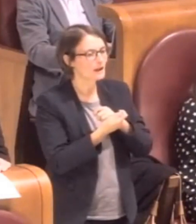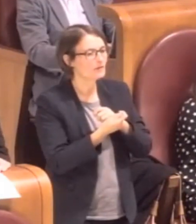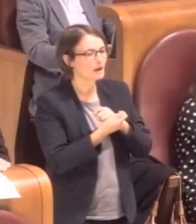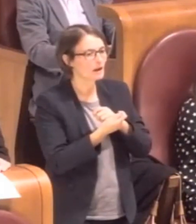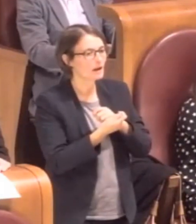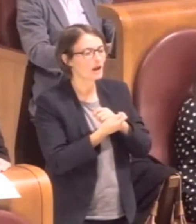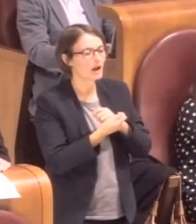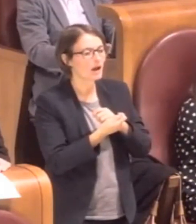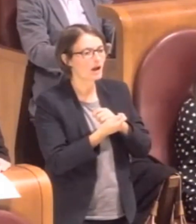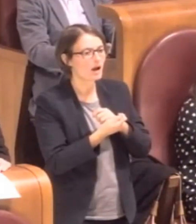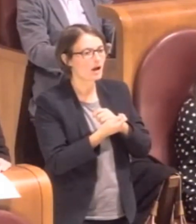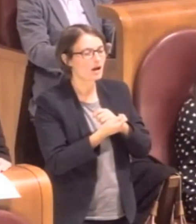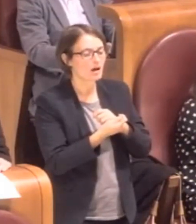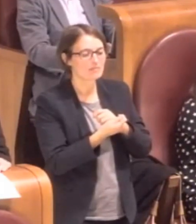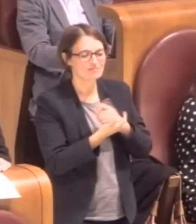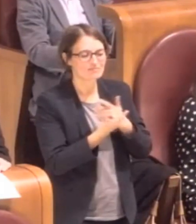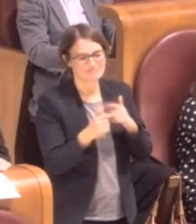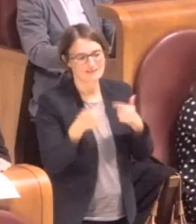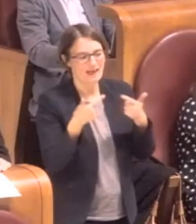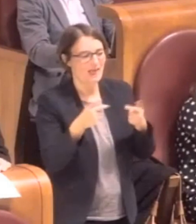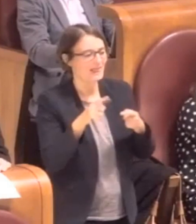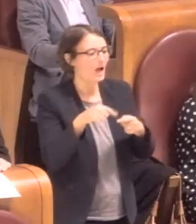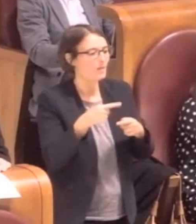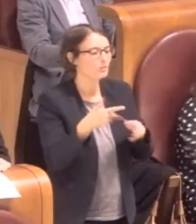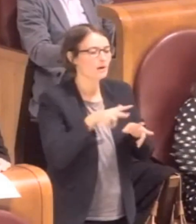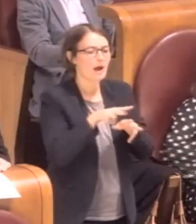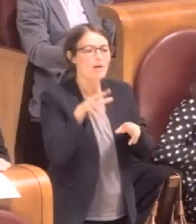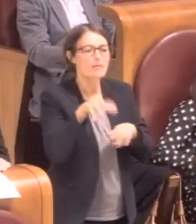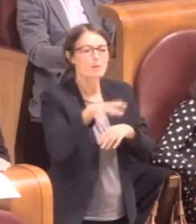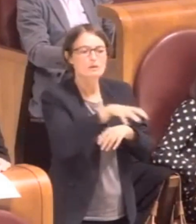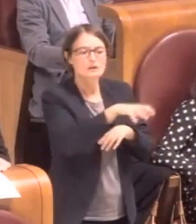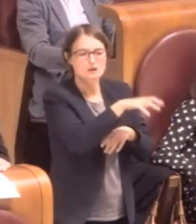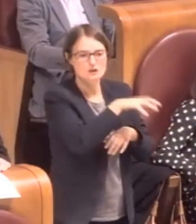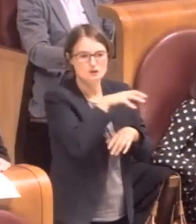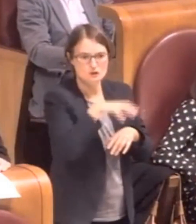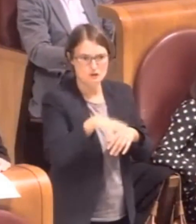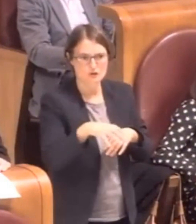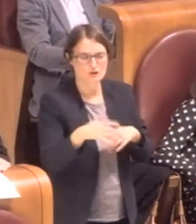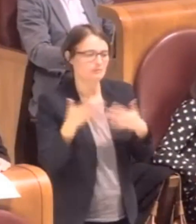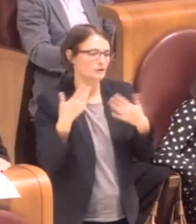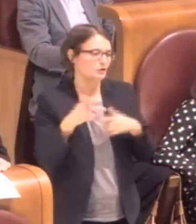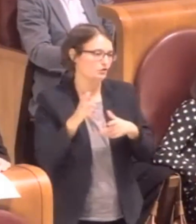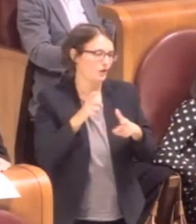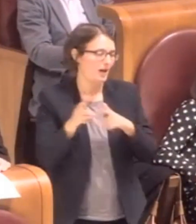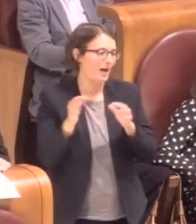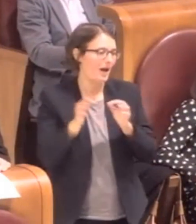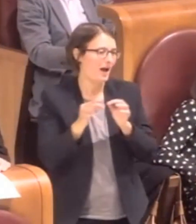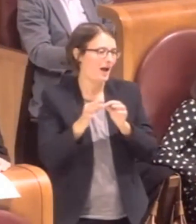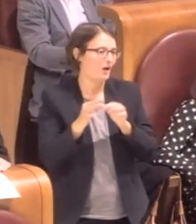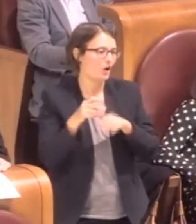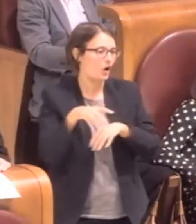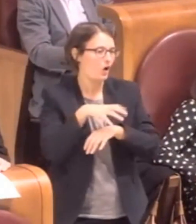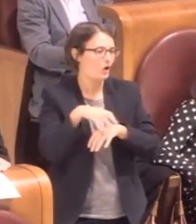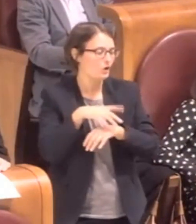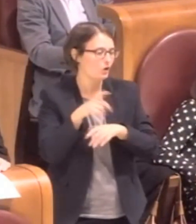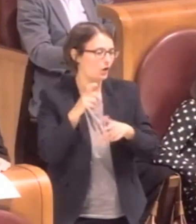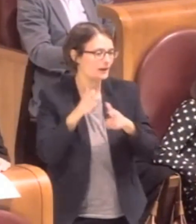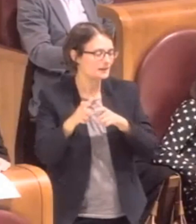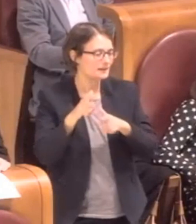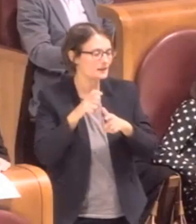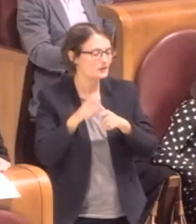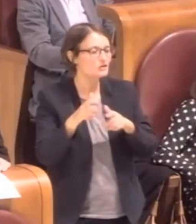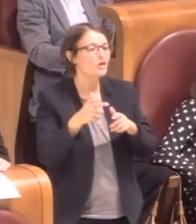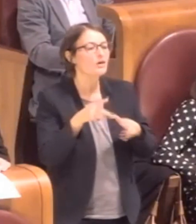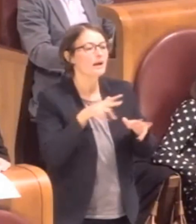ai municipi insomma come pianificato anche con l'assessorato di poter utilizzare